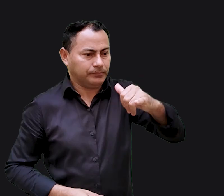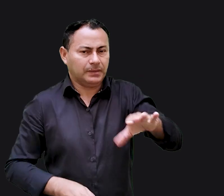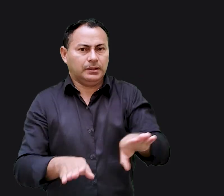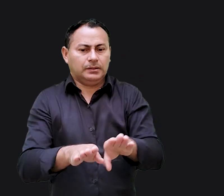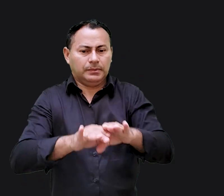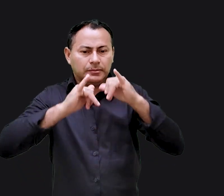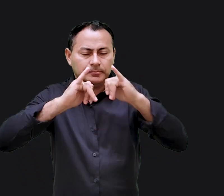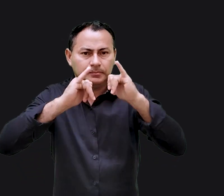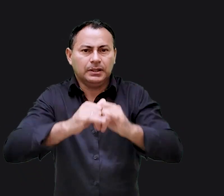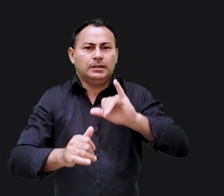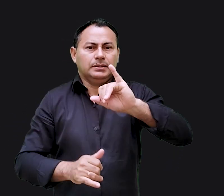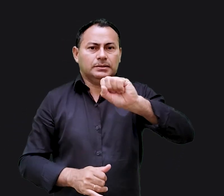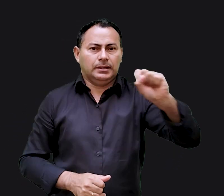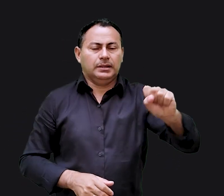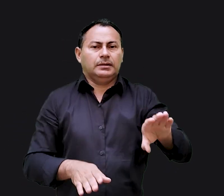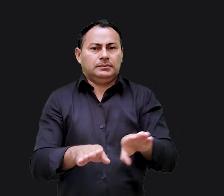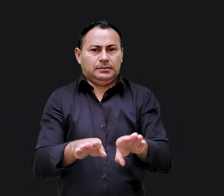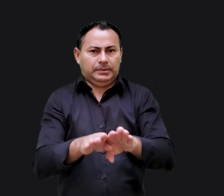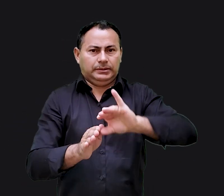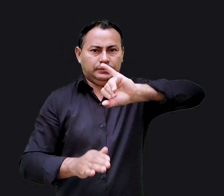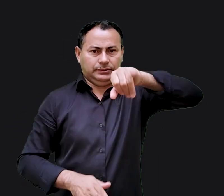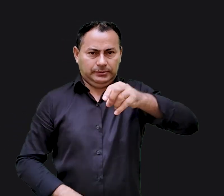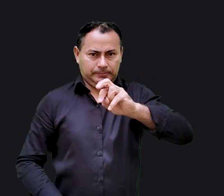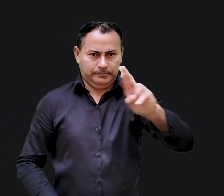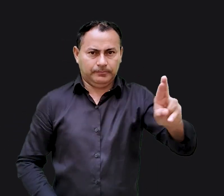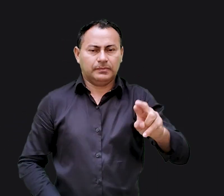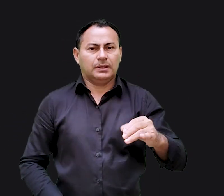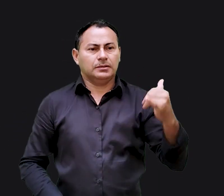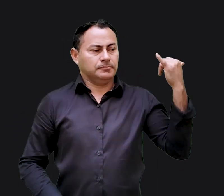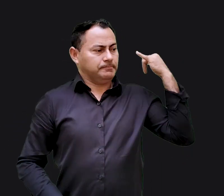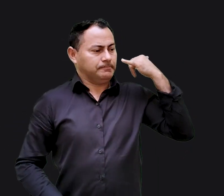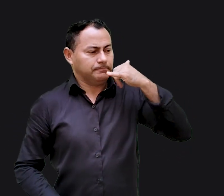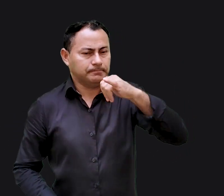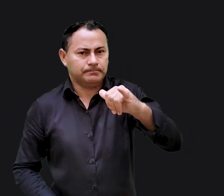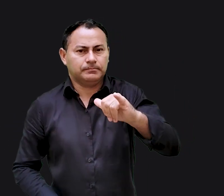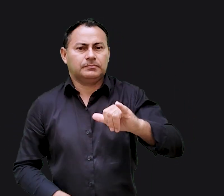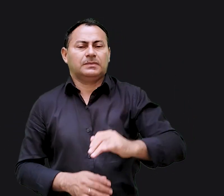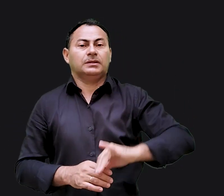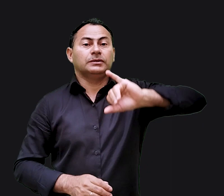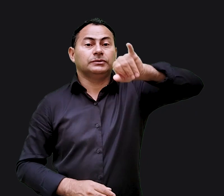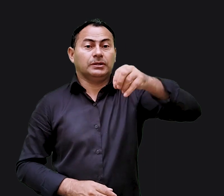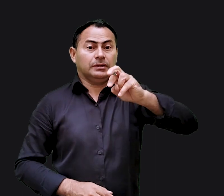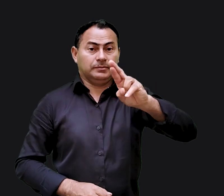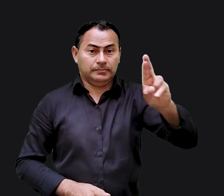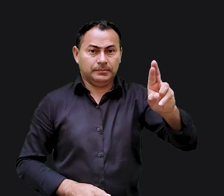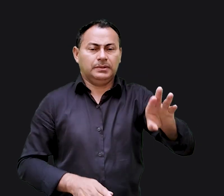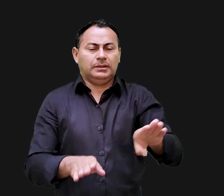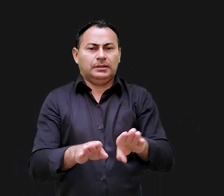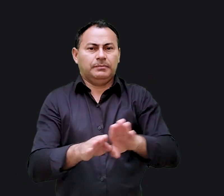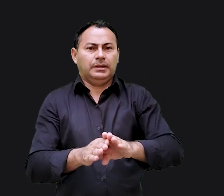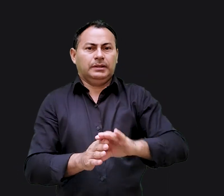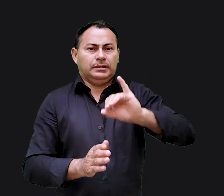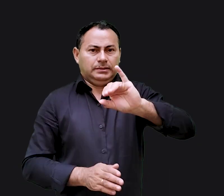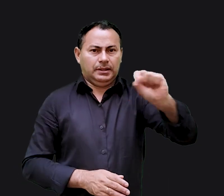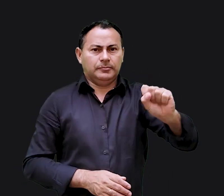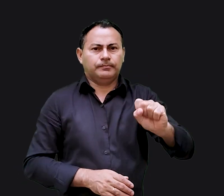e as profecias de Isaías e Jeremias. Esses profetas foram grandes pregadores da Palavra de Deus.